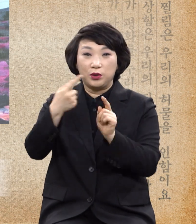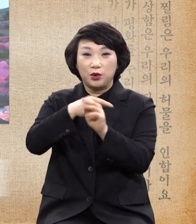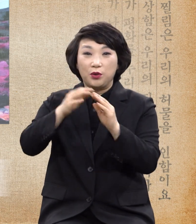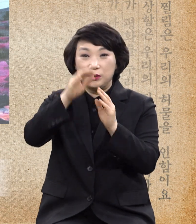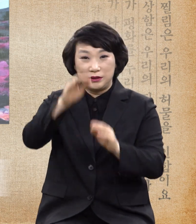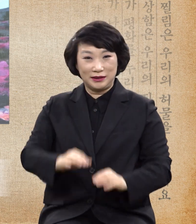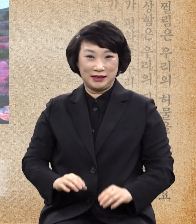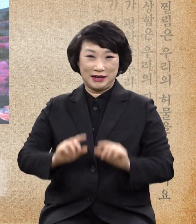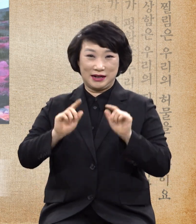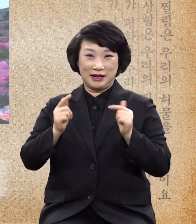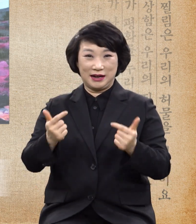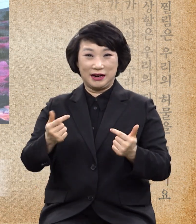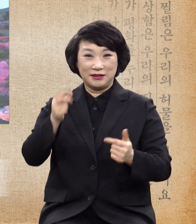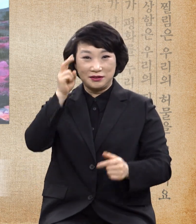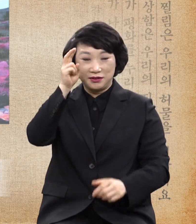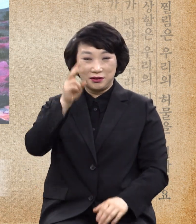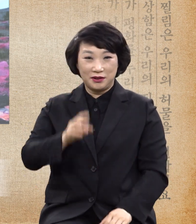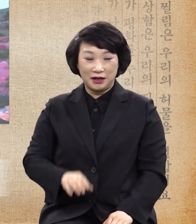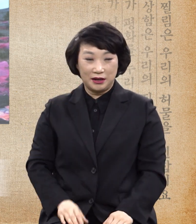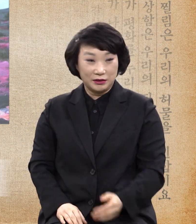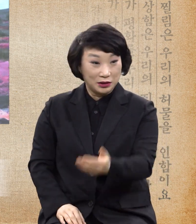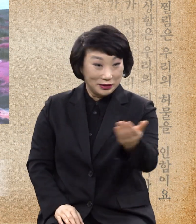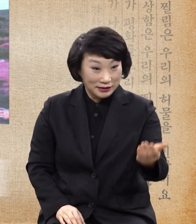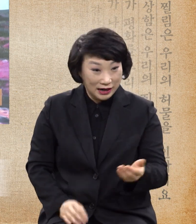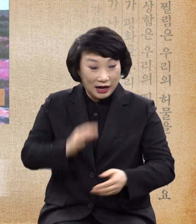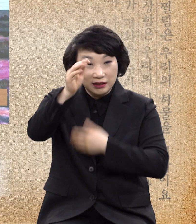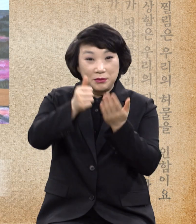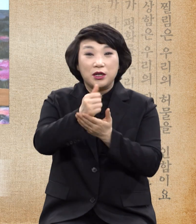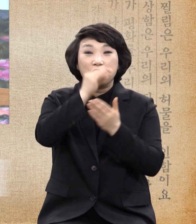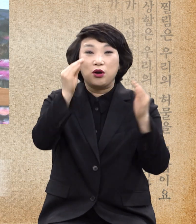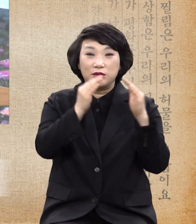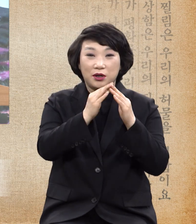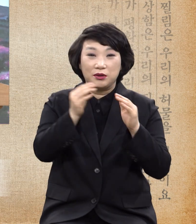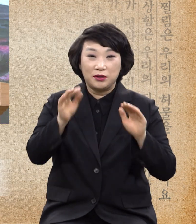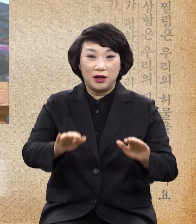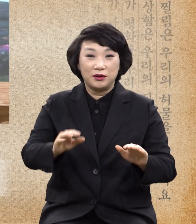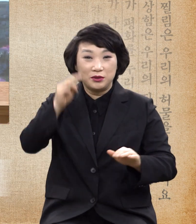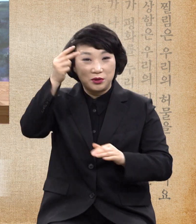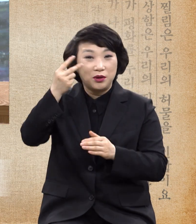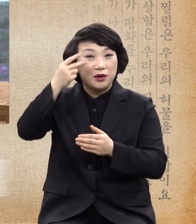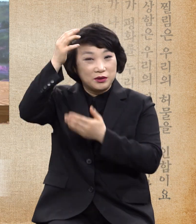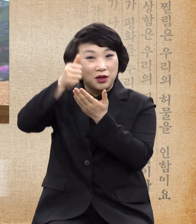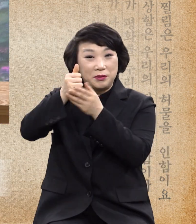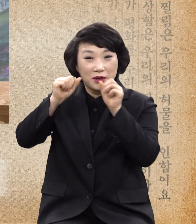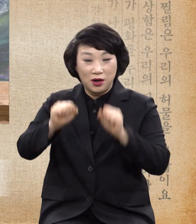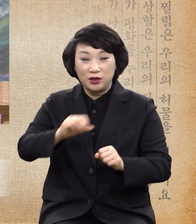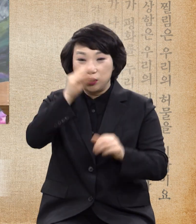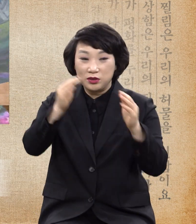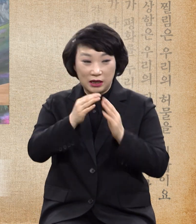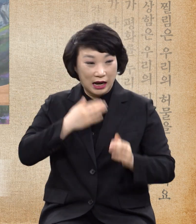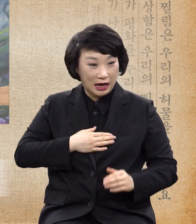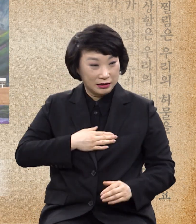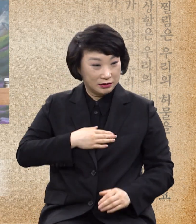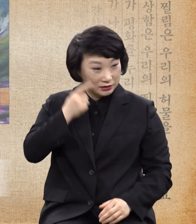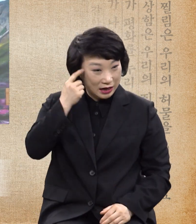아닐 것입니다 너희가 하나님의 전인 것과 성령이 구하는 전인 것을 알지 못하느냐